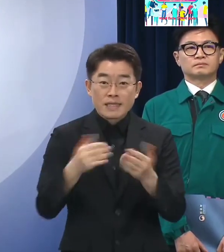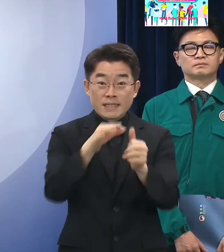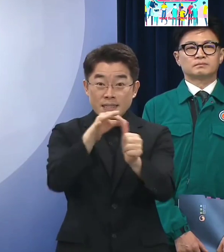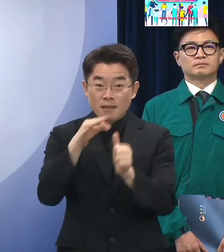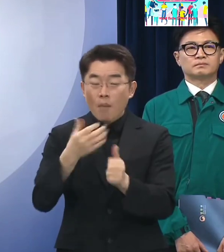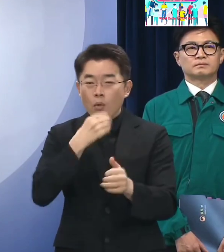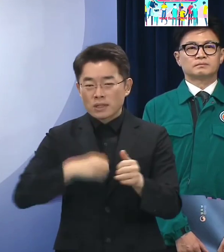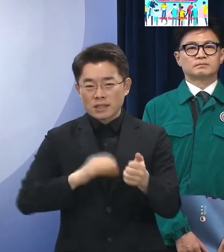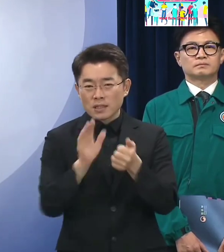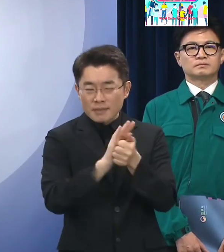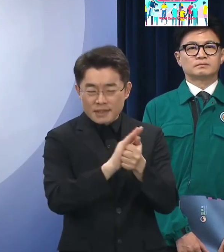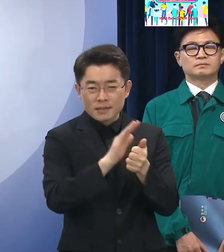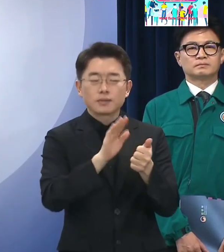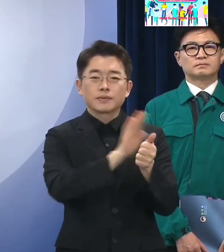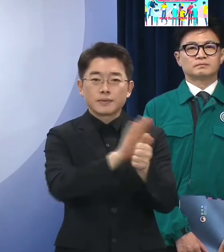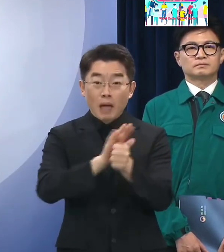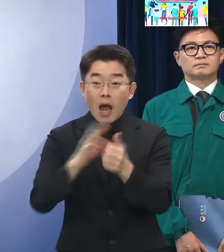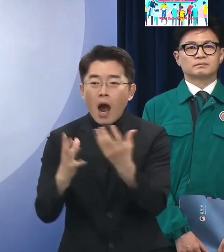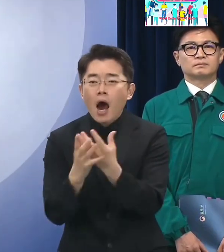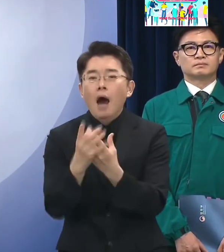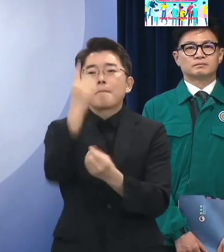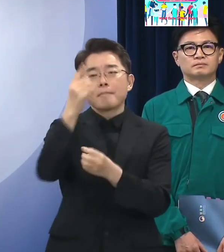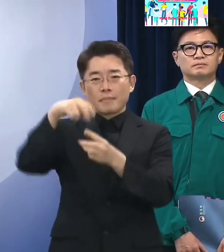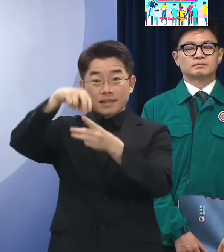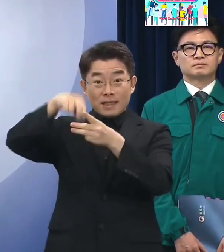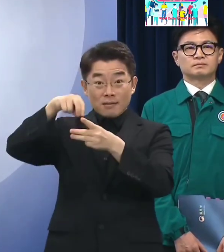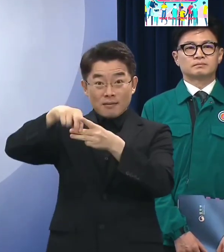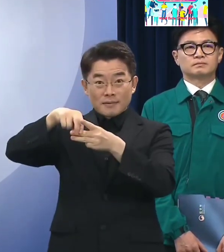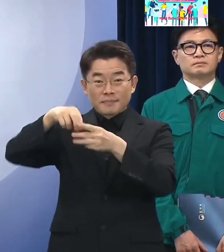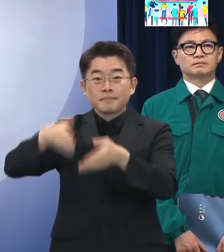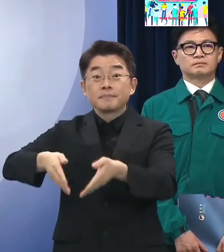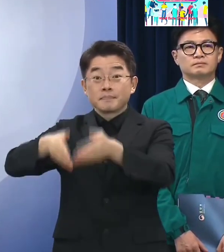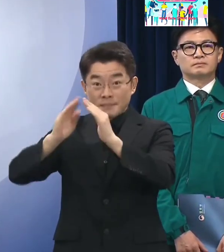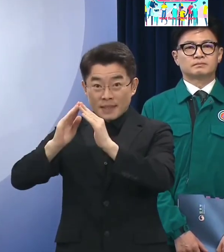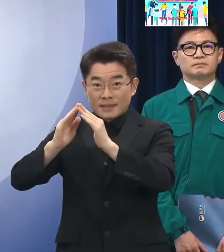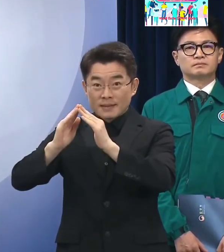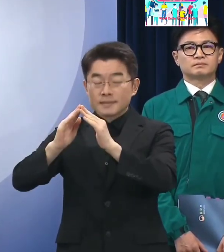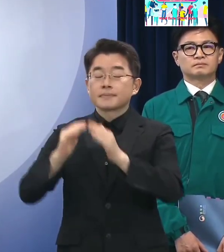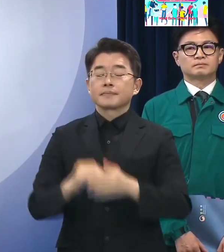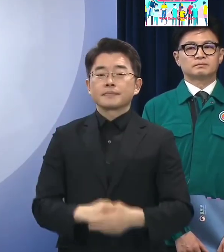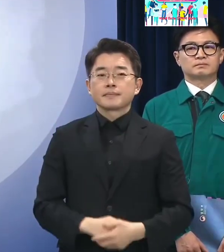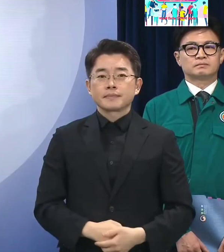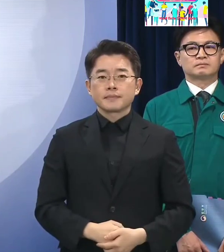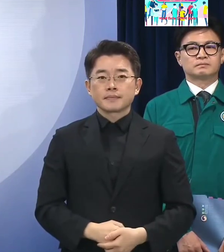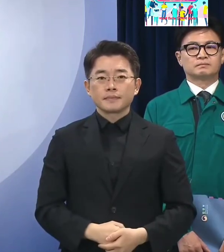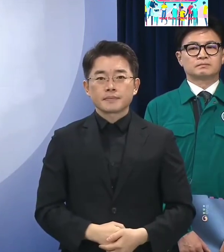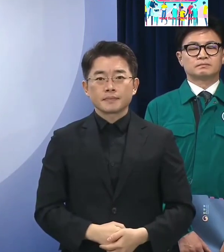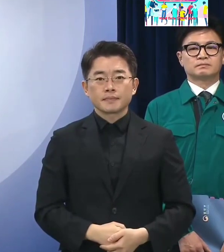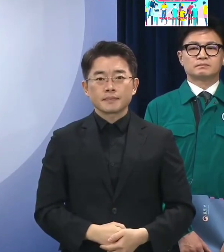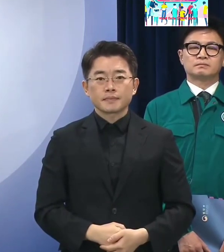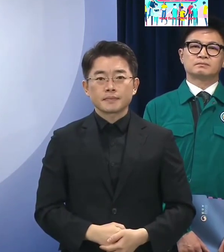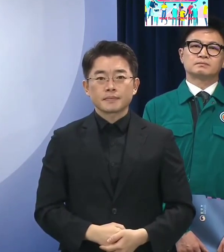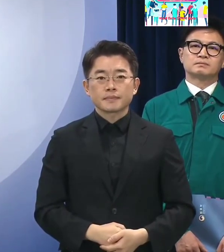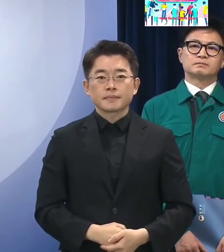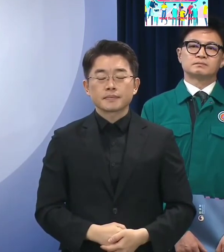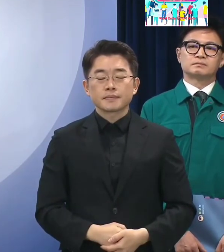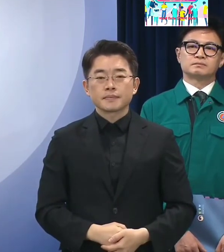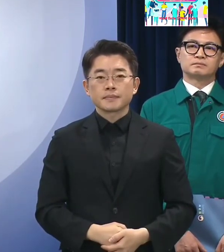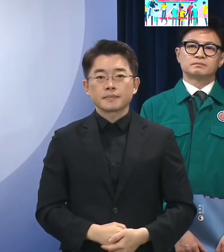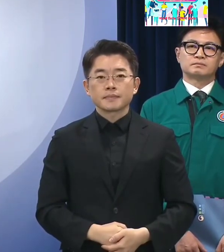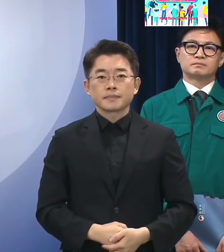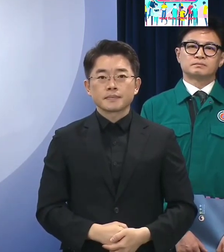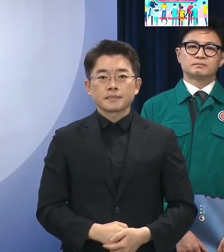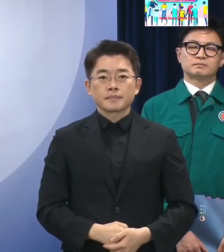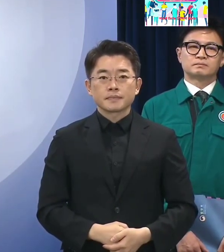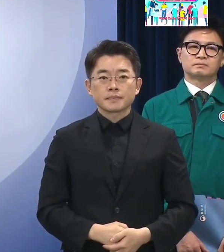복지 등 다양한 지원을 종합적으로 제공하는 원스톱 솔루션 센터 설치를 단계적으로 추진하겠습니다